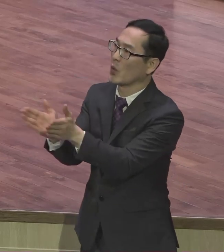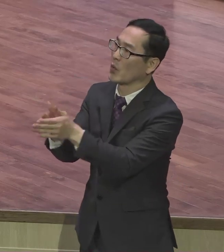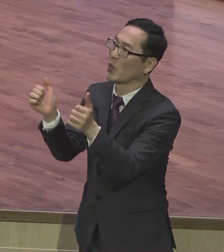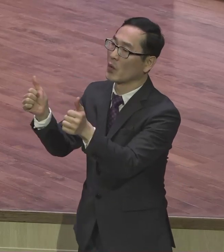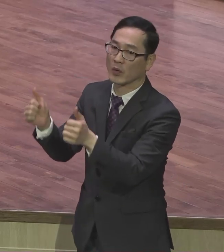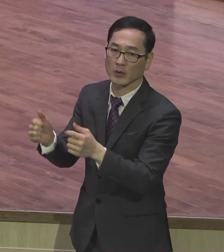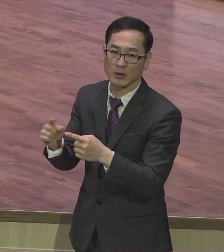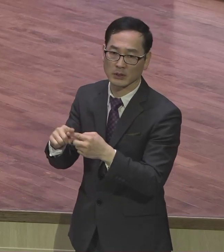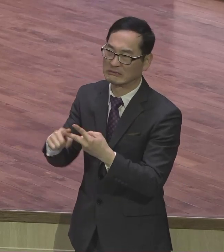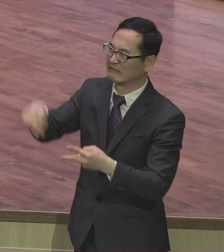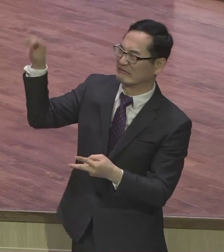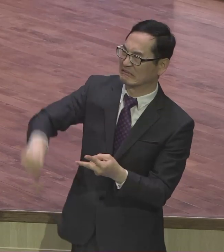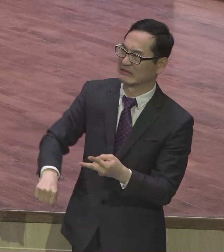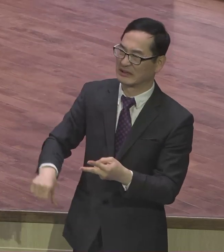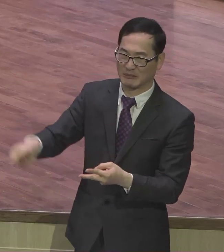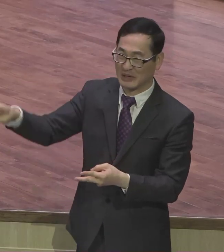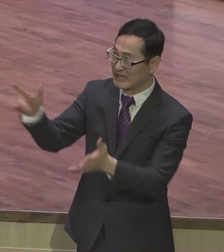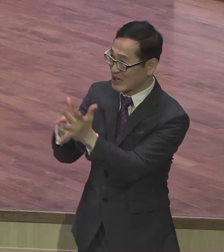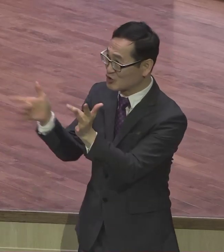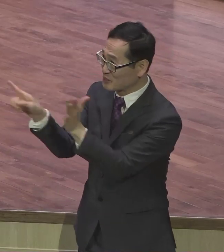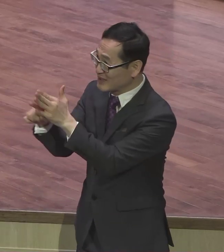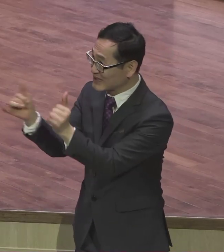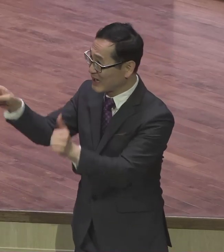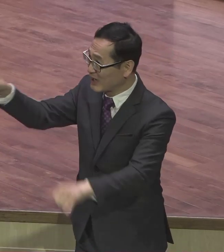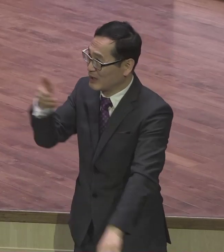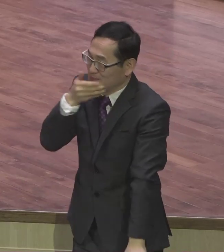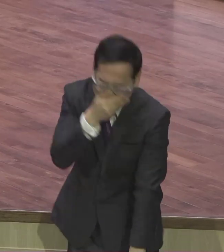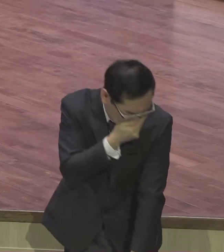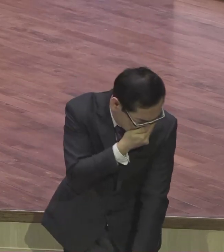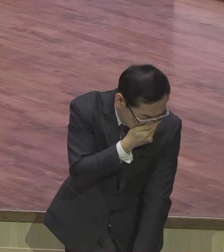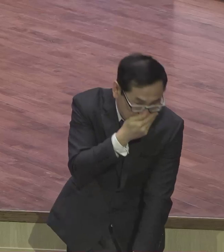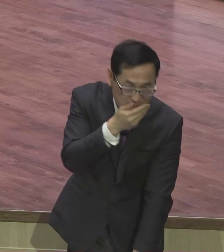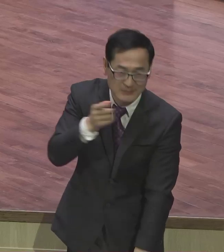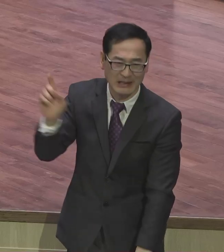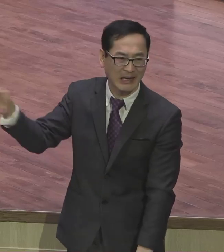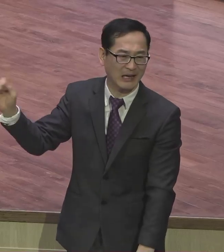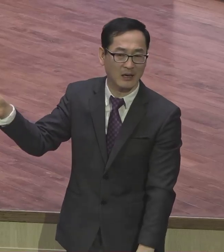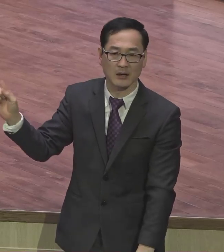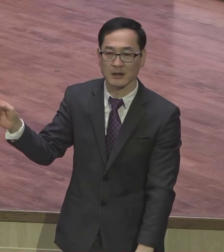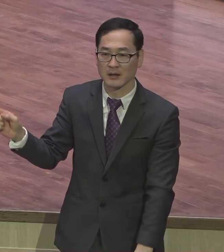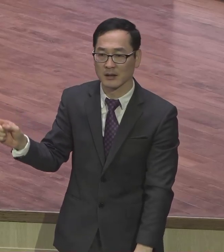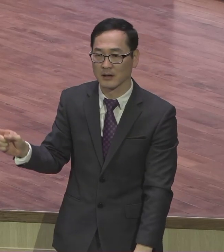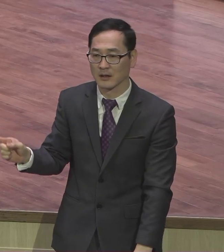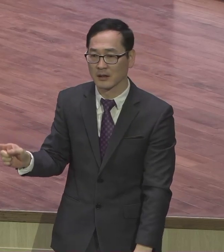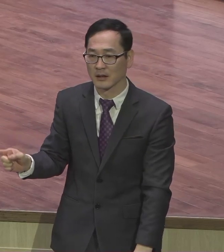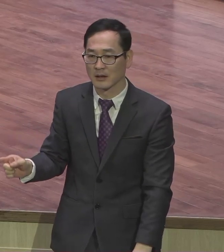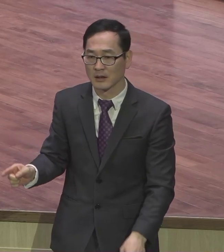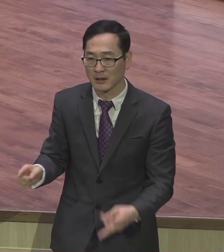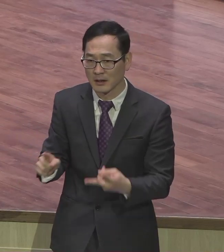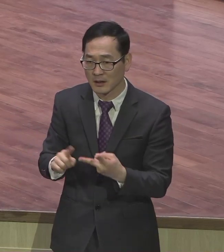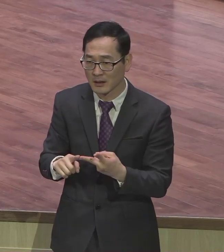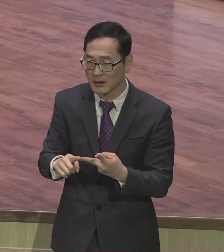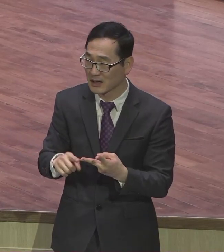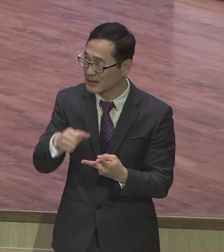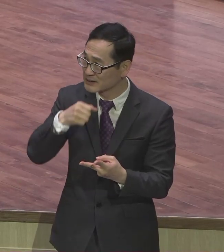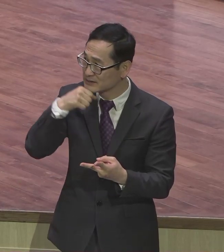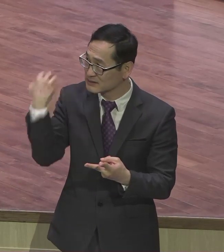아이고 저기 예수 믿는 집사람이 장모람에 아이고 징그러 꼬라지 반마시야 야유